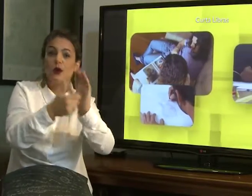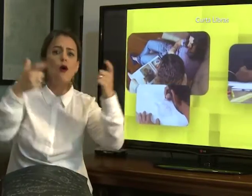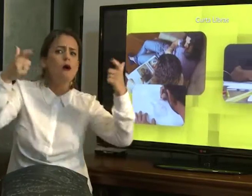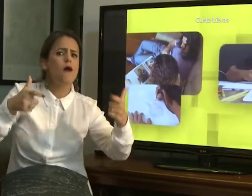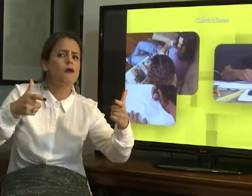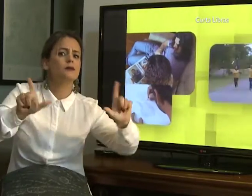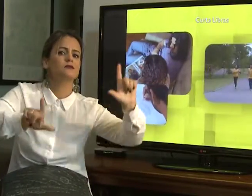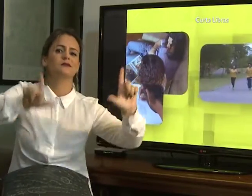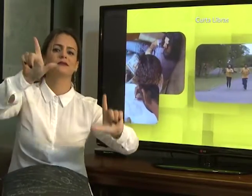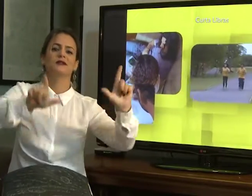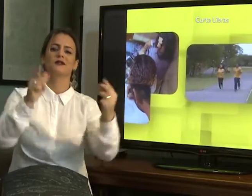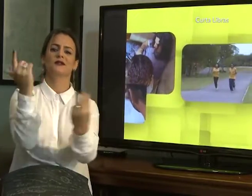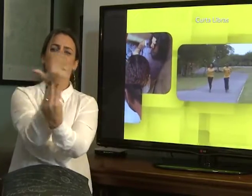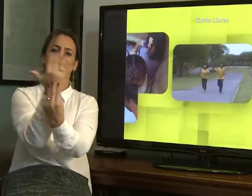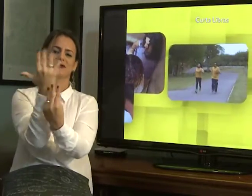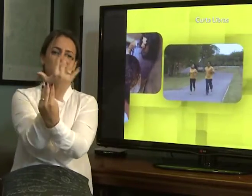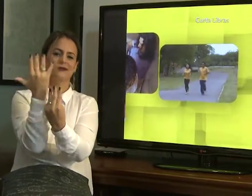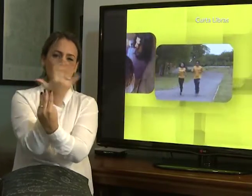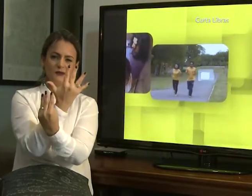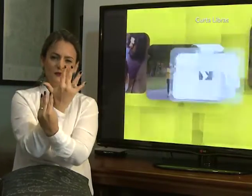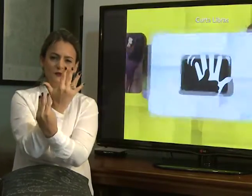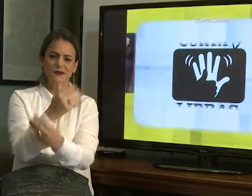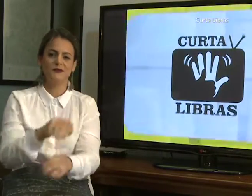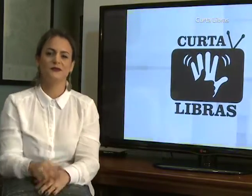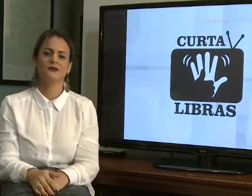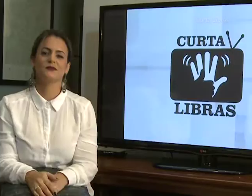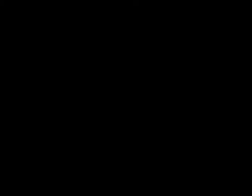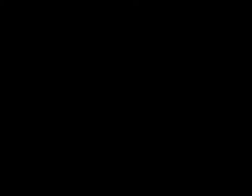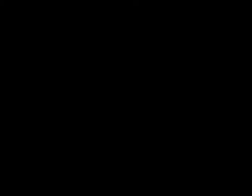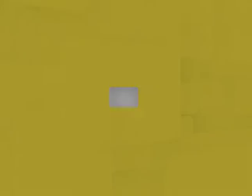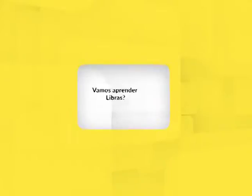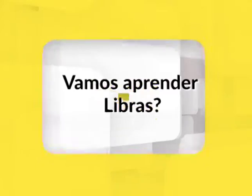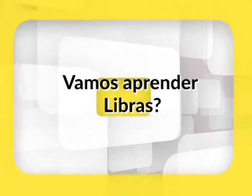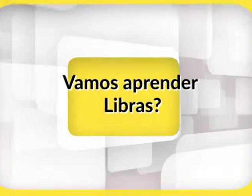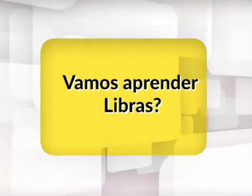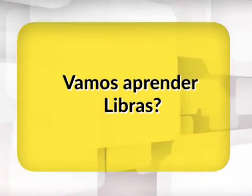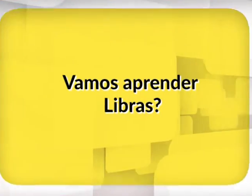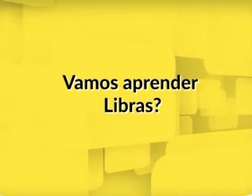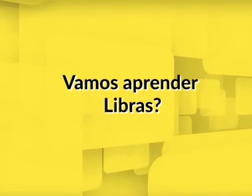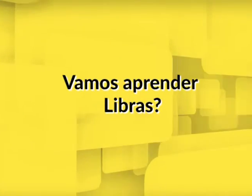perca nossos programas aqui na TV Campus e Curta Libras. Vamos aprender libras?